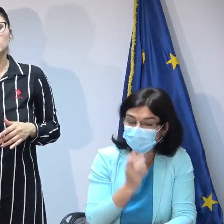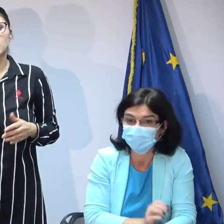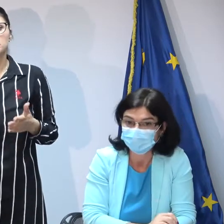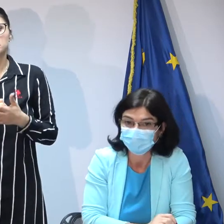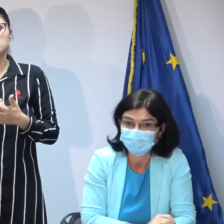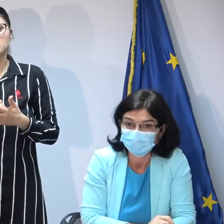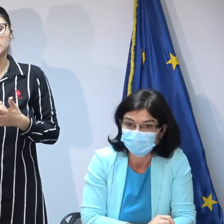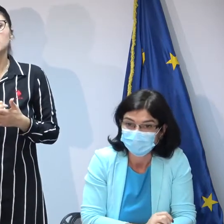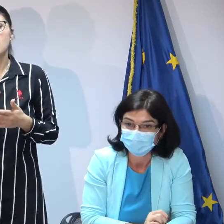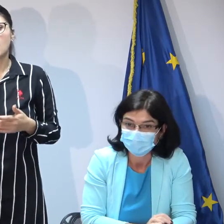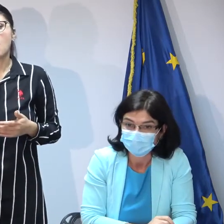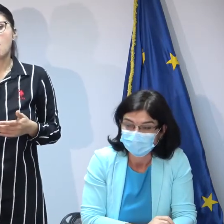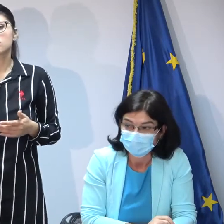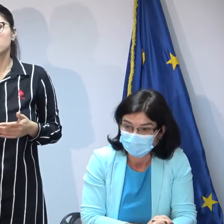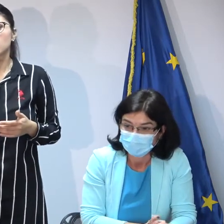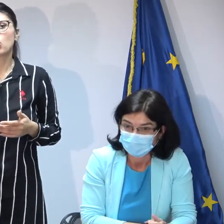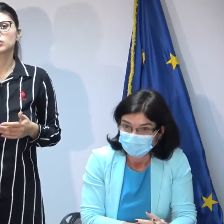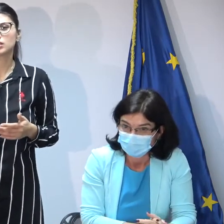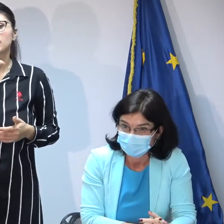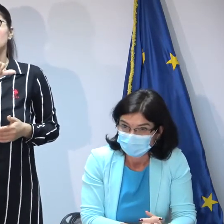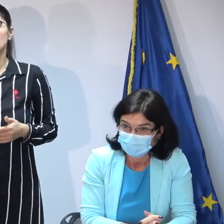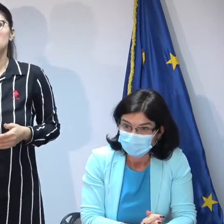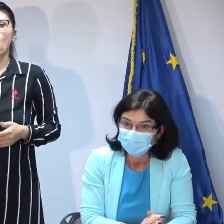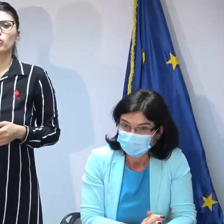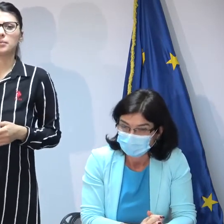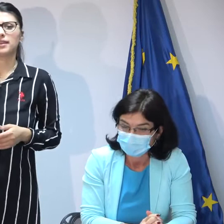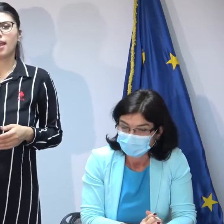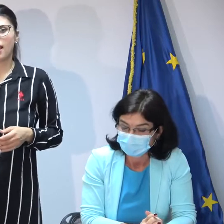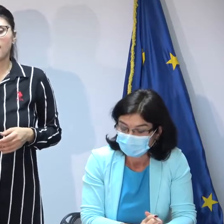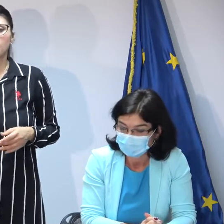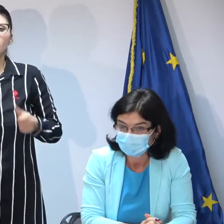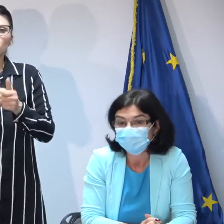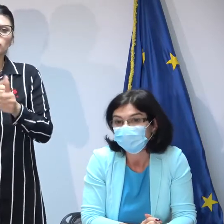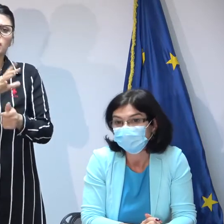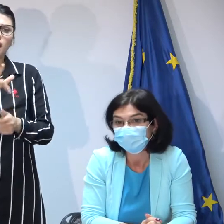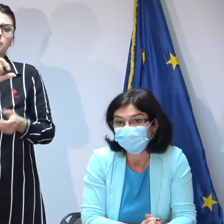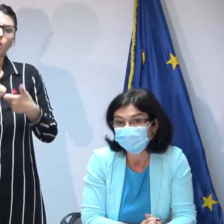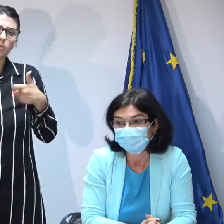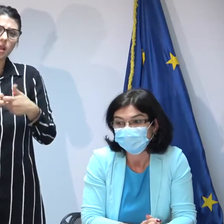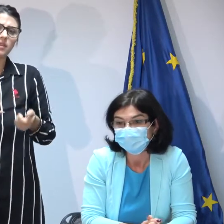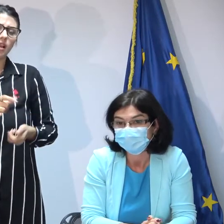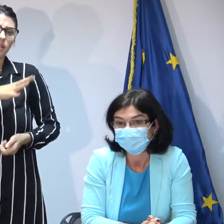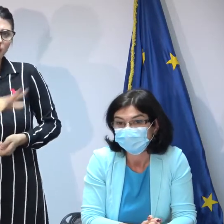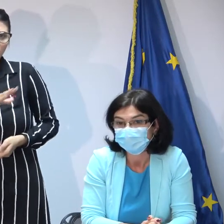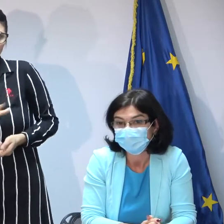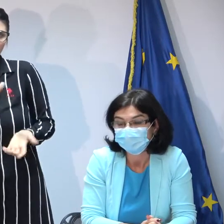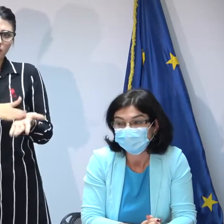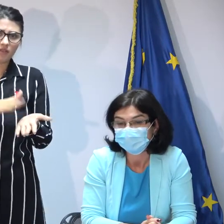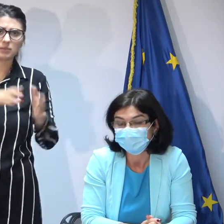până la câteva zeci de mii de lei. În funcție de gravitatea faptei, să spunem așa, săvârșite.